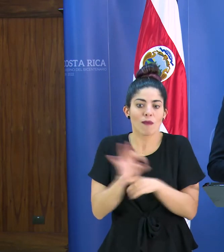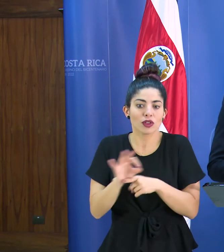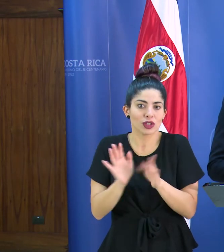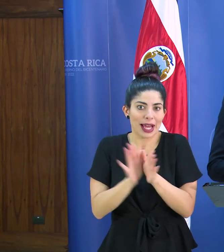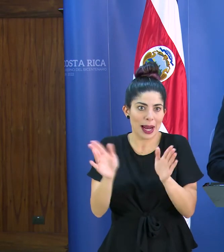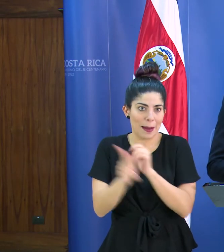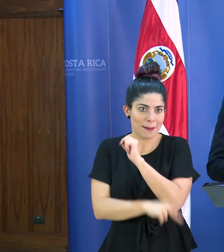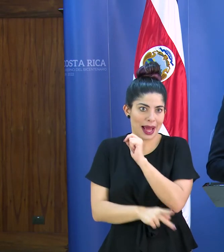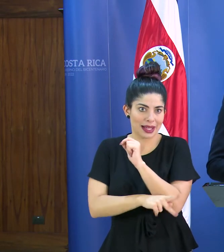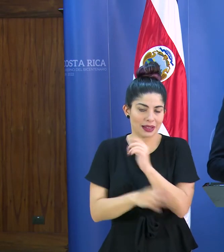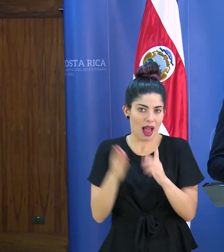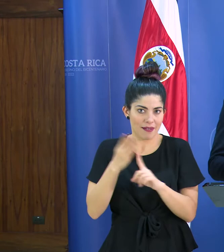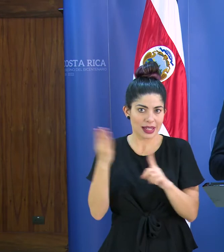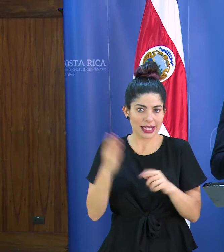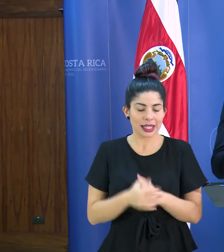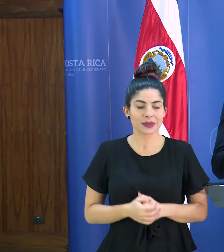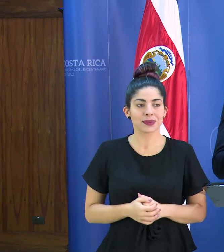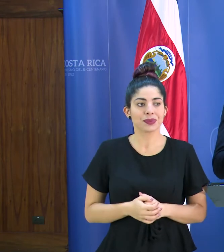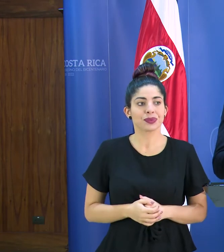general